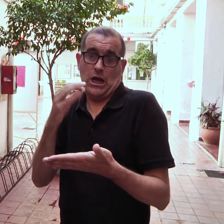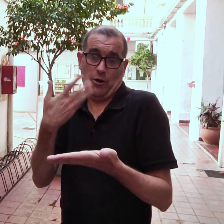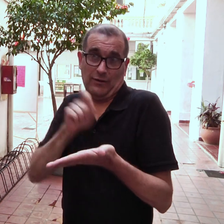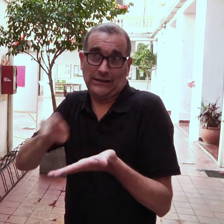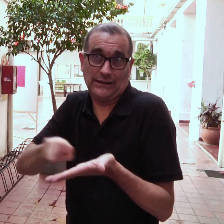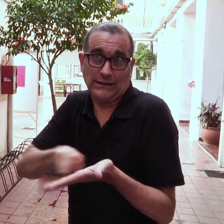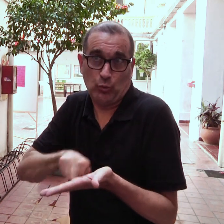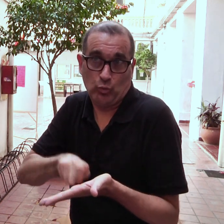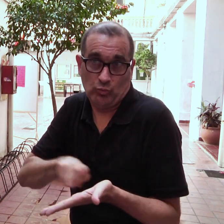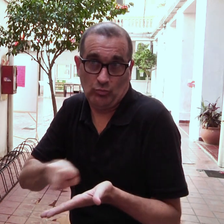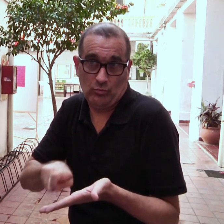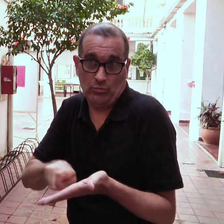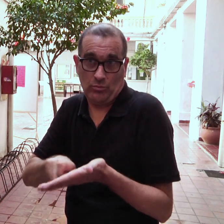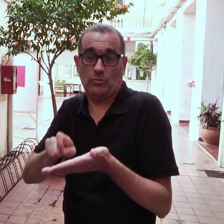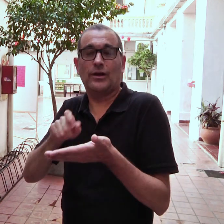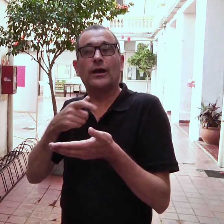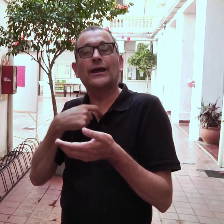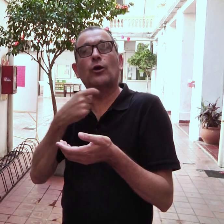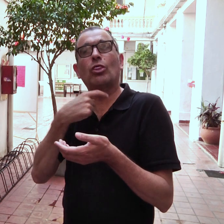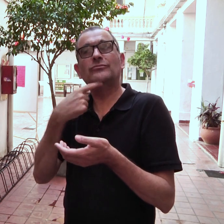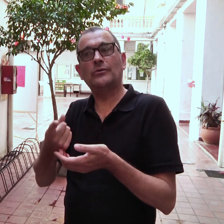historia no hay nada escrito, no hay ningún registro.